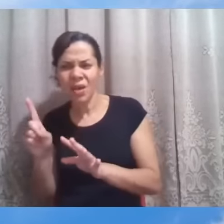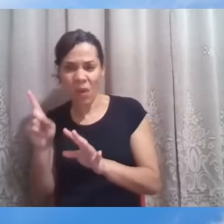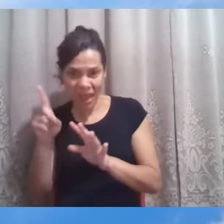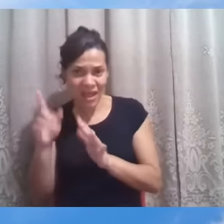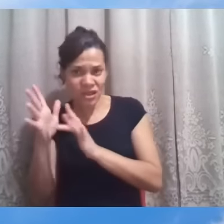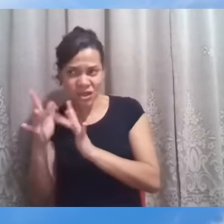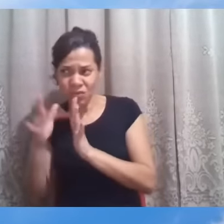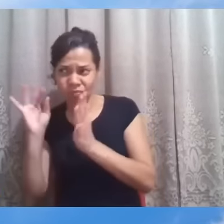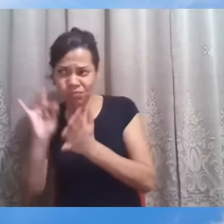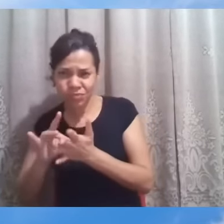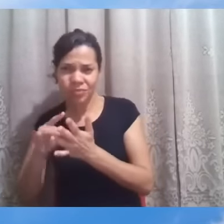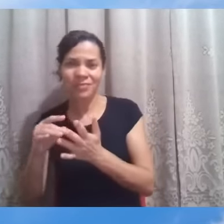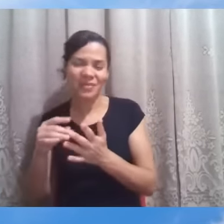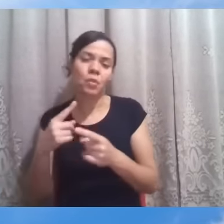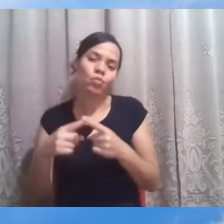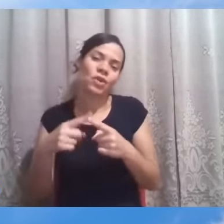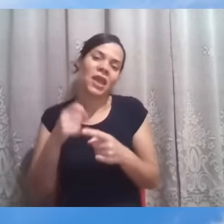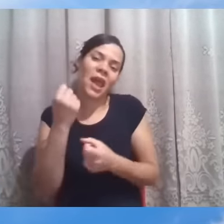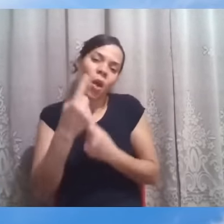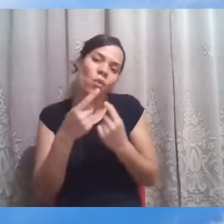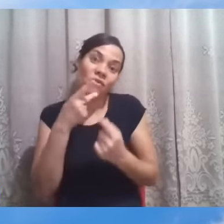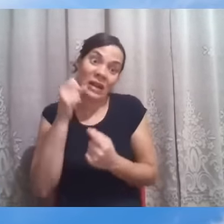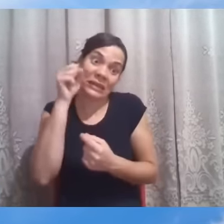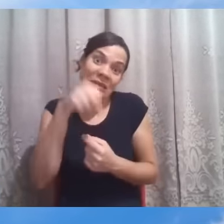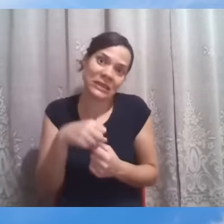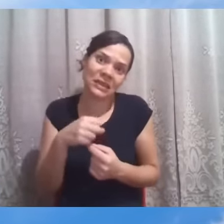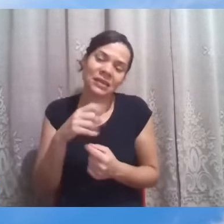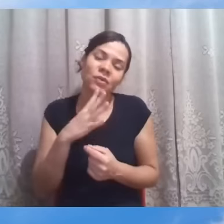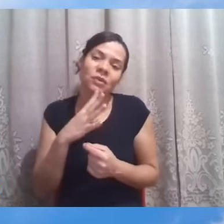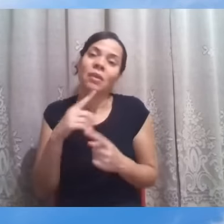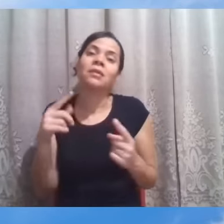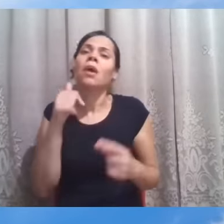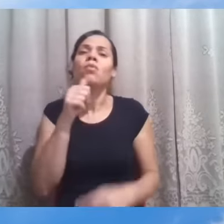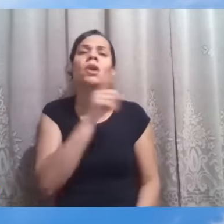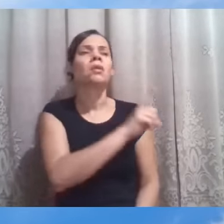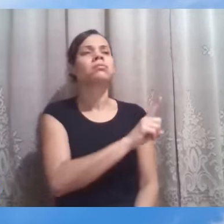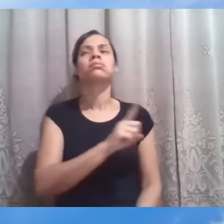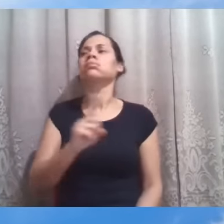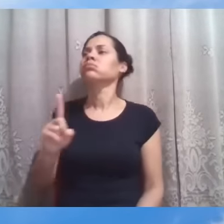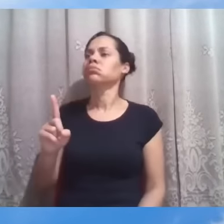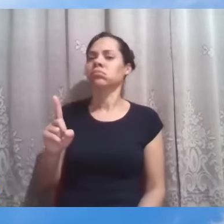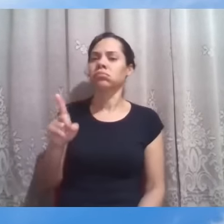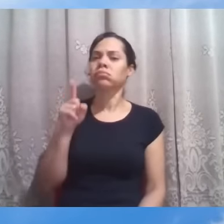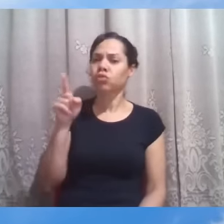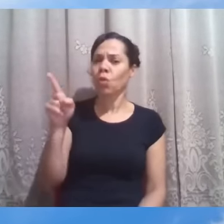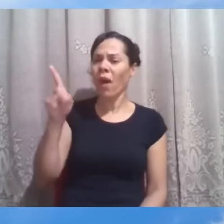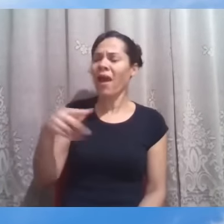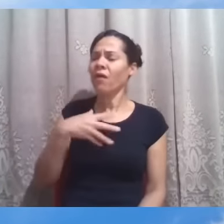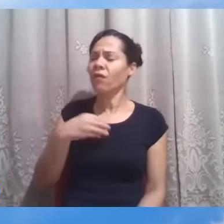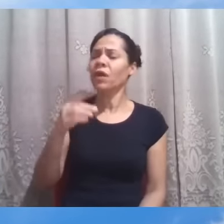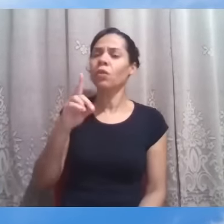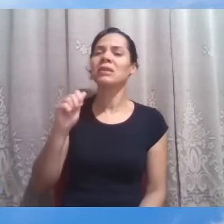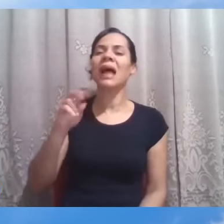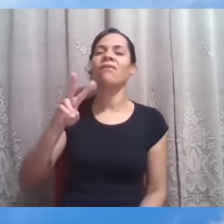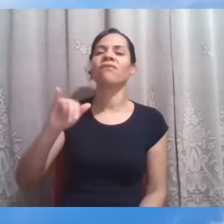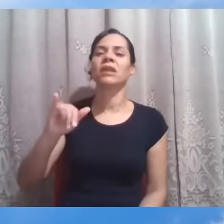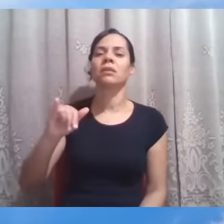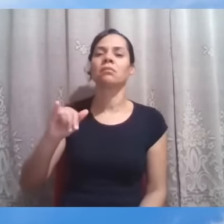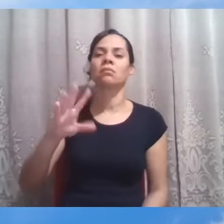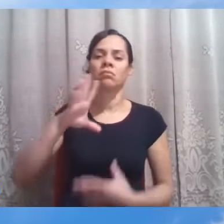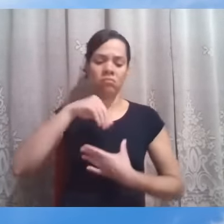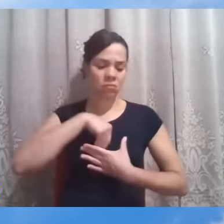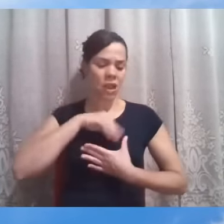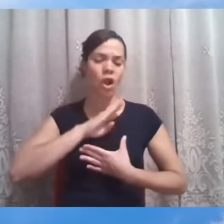momentos os discípulos ali afirmem que era, ela, no entanto, afirma com convicção. Então, denota um coração